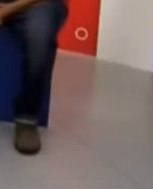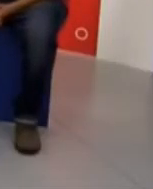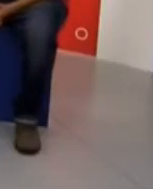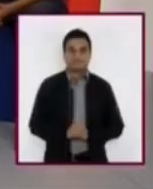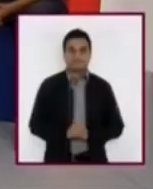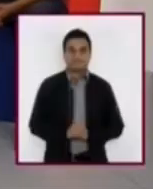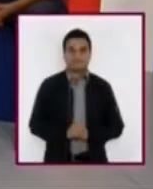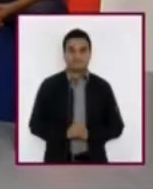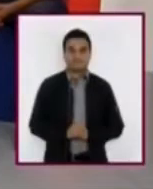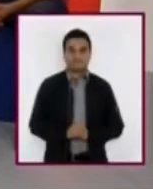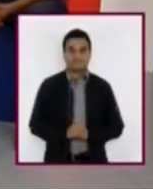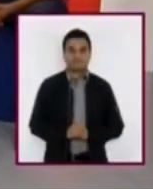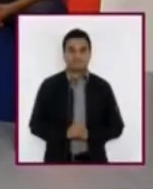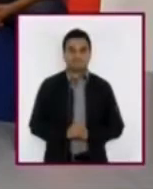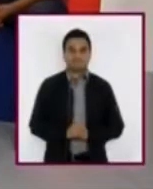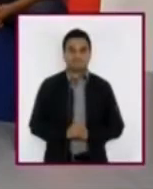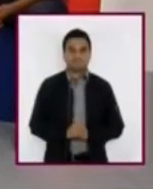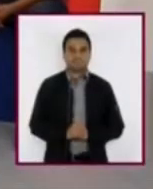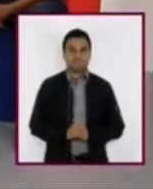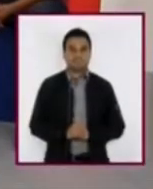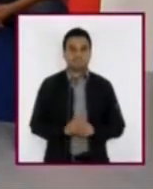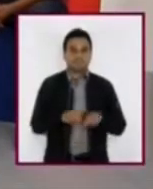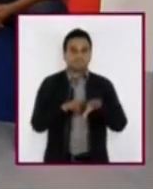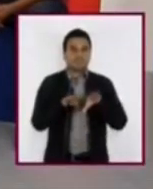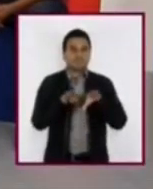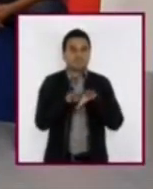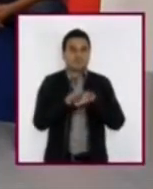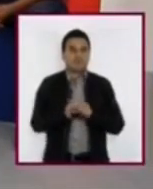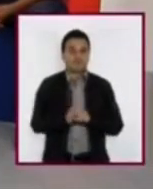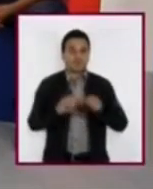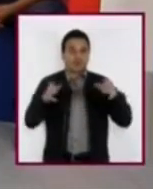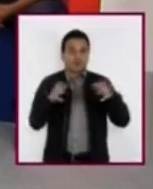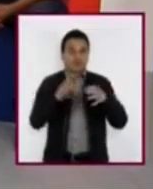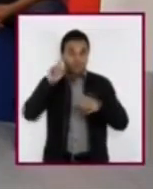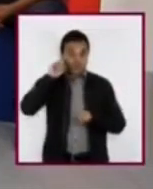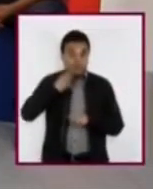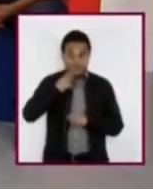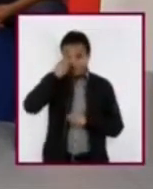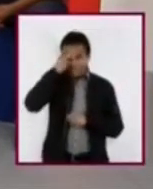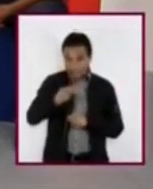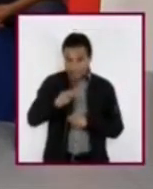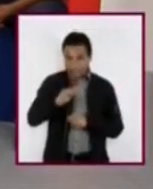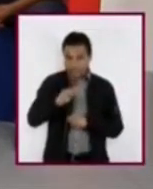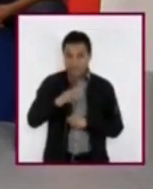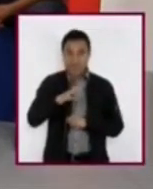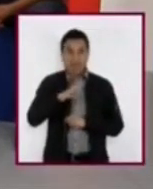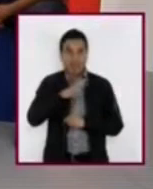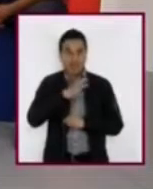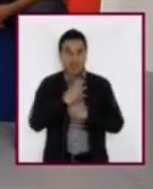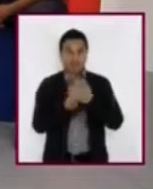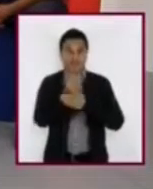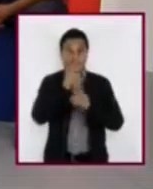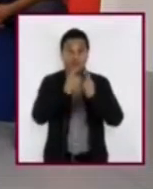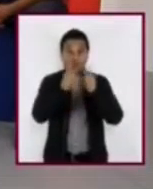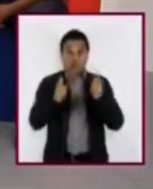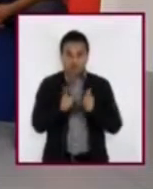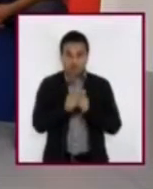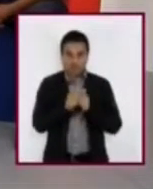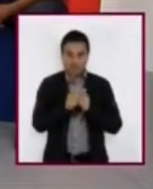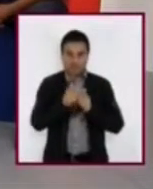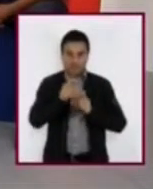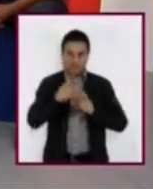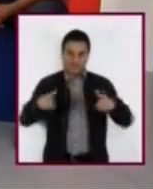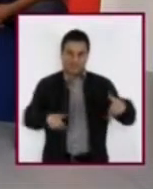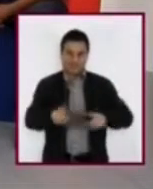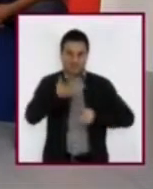¿Cómo ha influido en la comunidad sorda de nuestro país que exista un grupo de teatro donde se utiliza la lengua de señas?